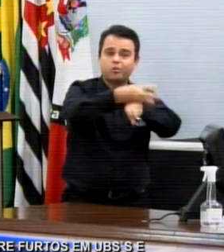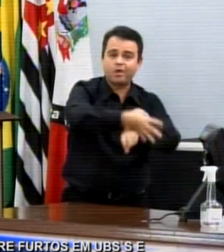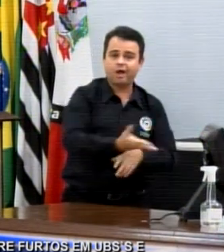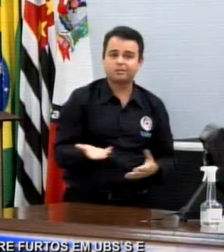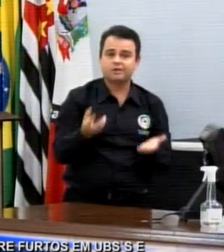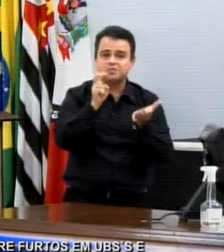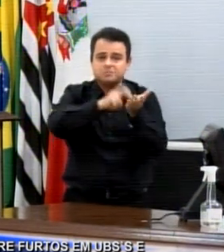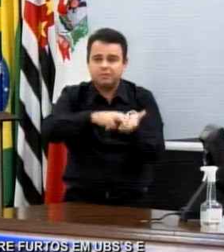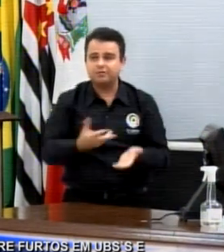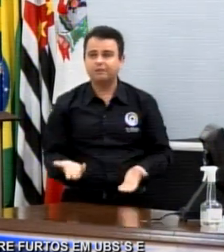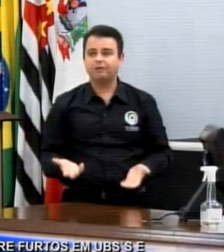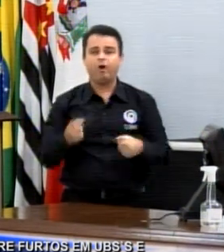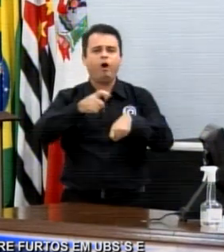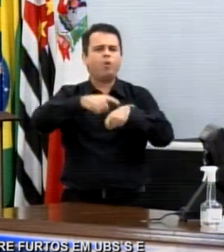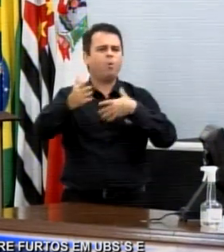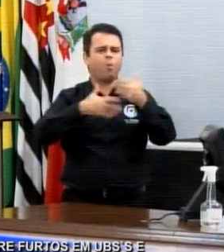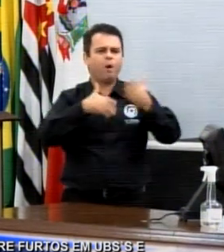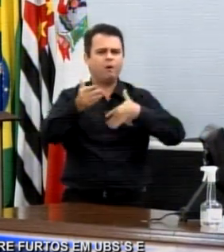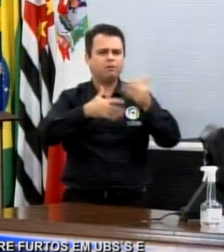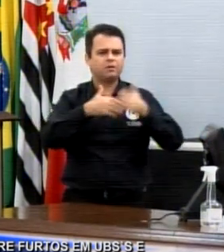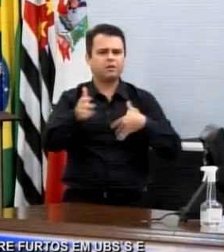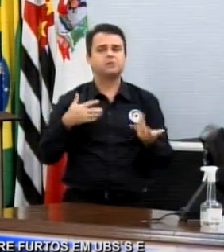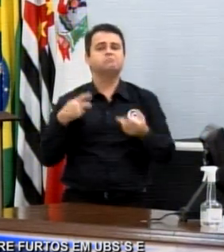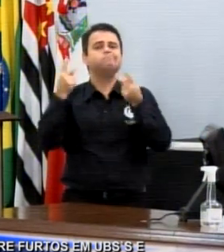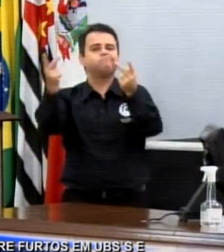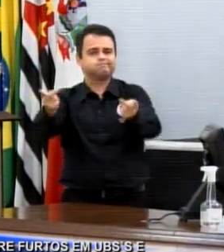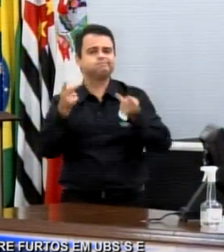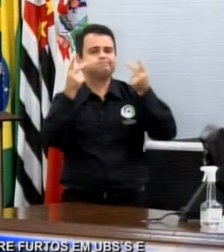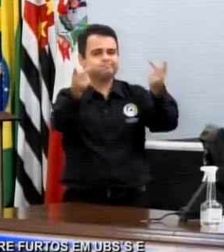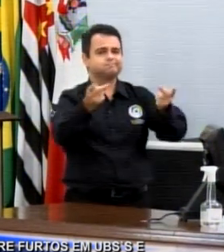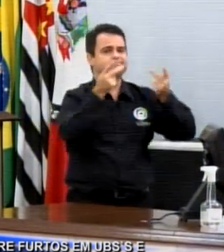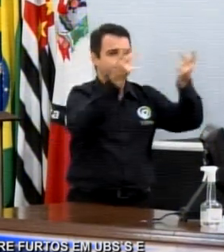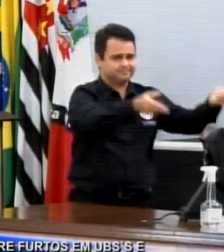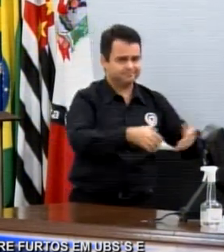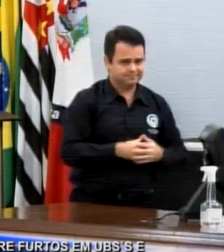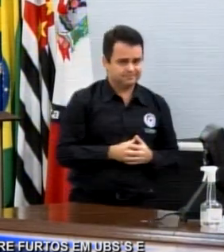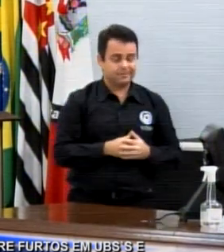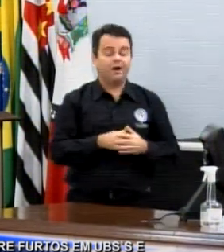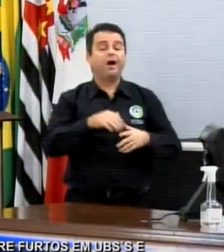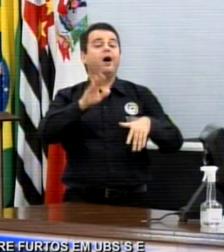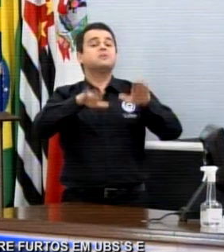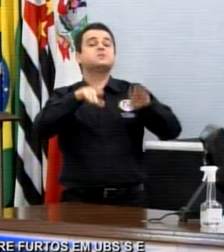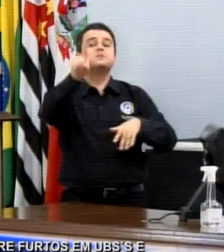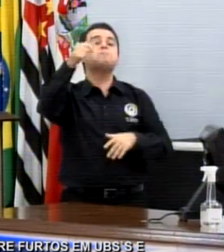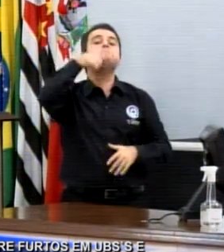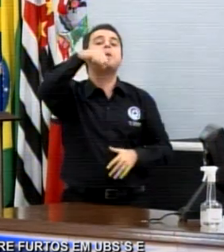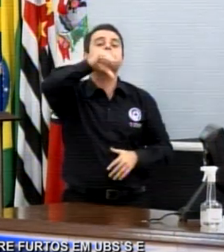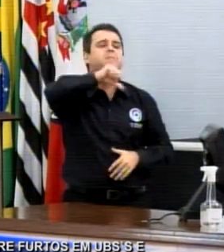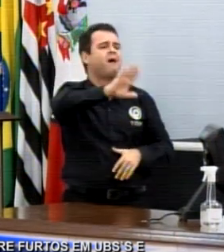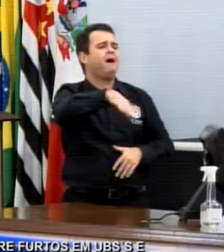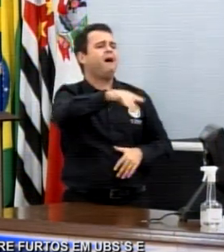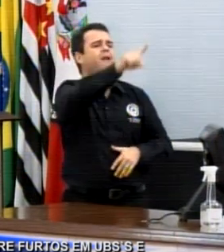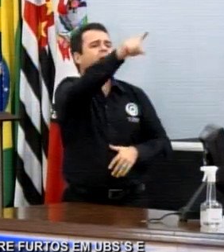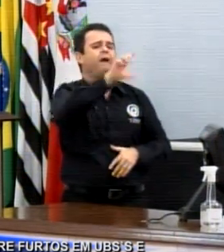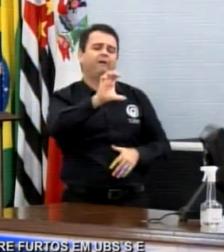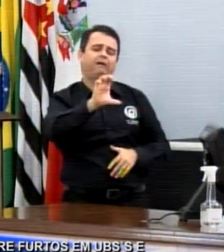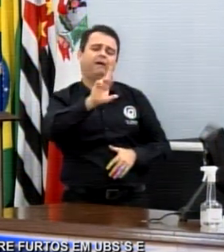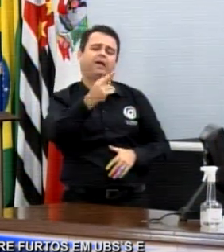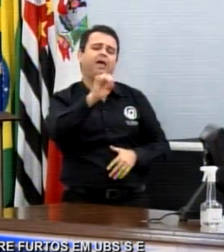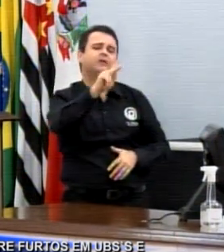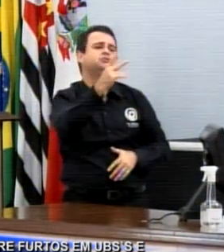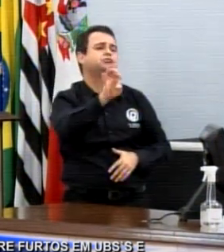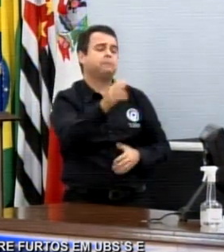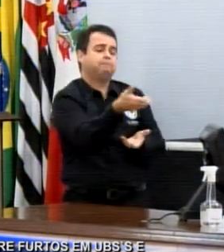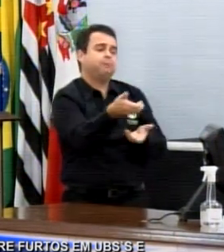te peça uma vaga de creche. Duvido que alguém não te peça que traga uma receita de remédio. Ah, mas isso não é obrigação do vereador.